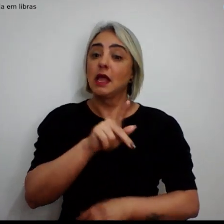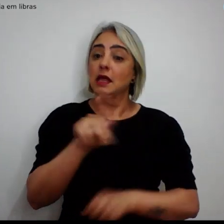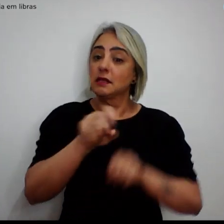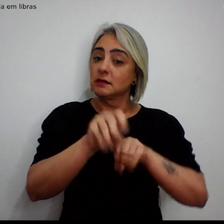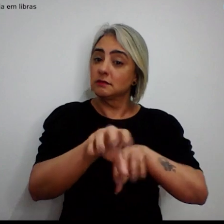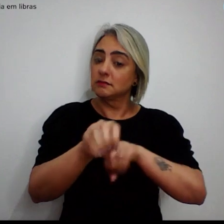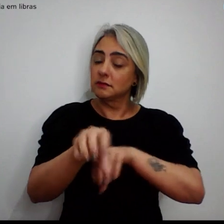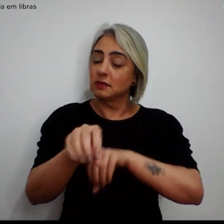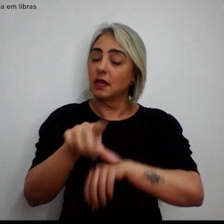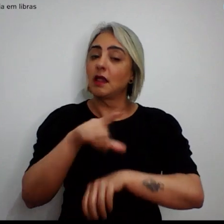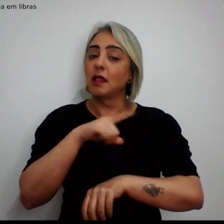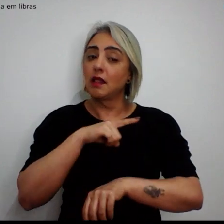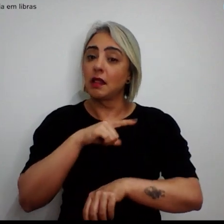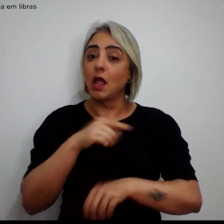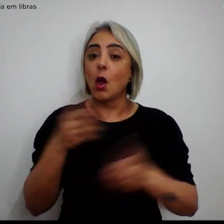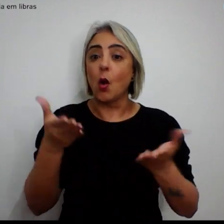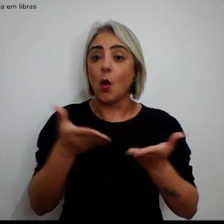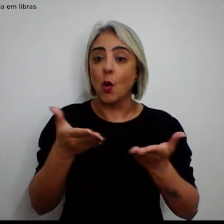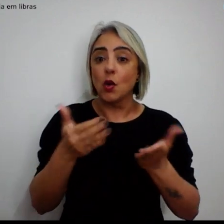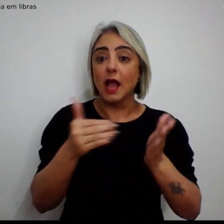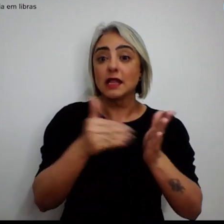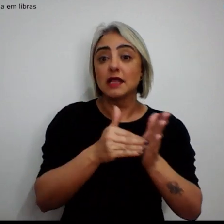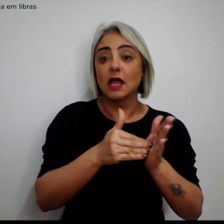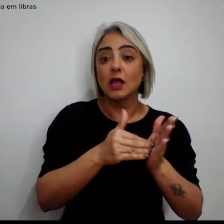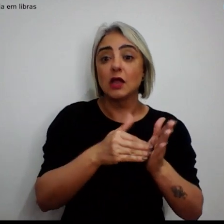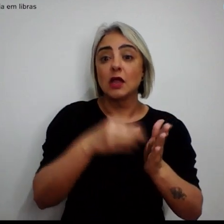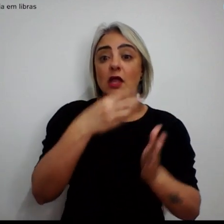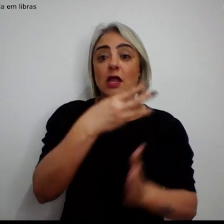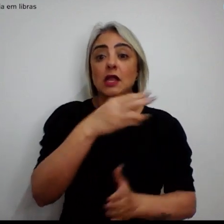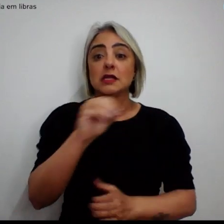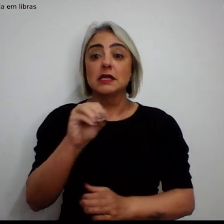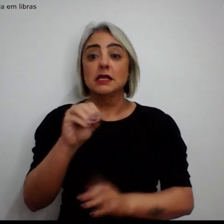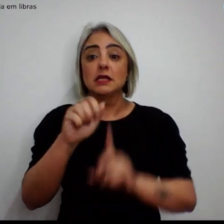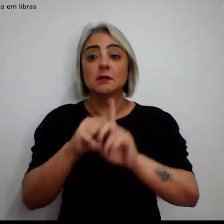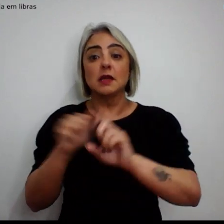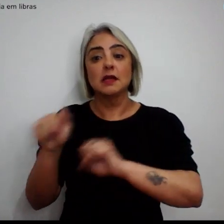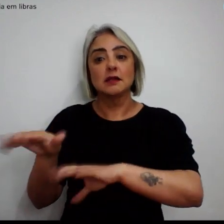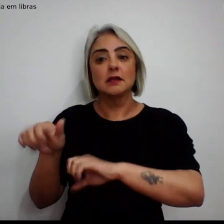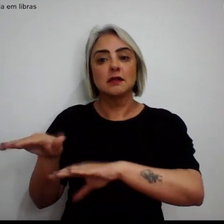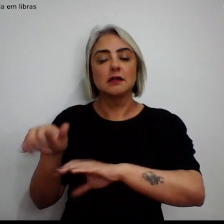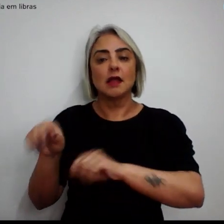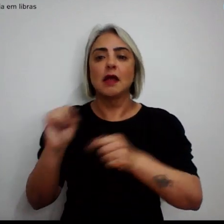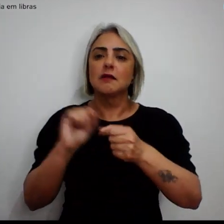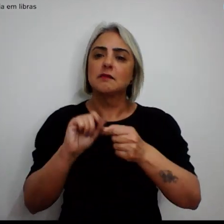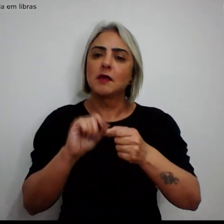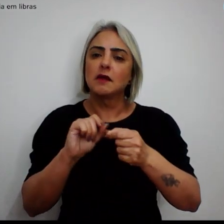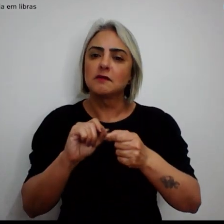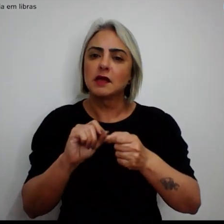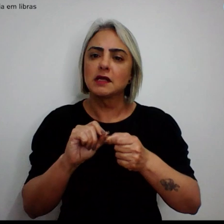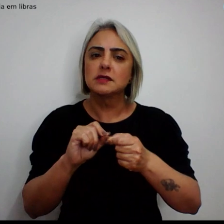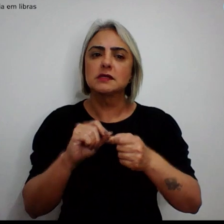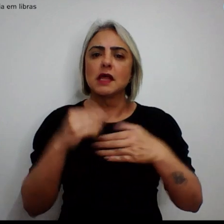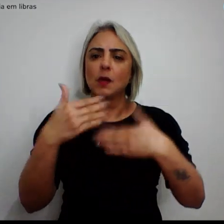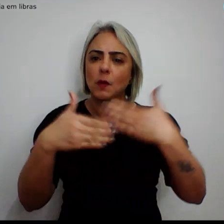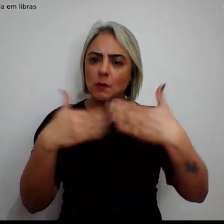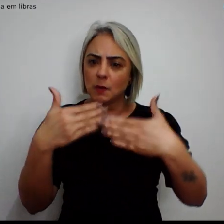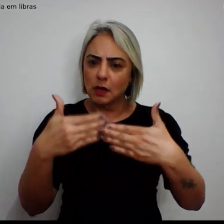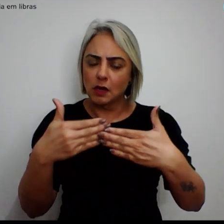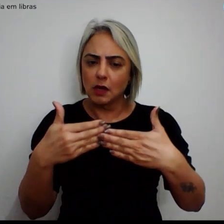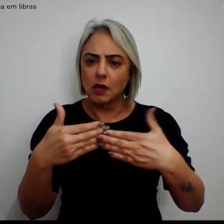têm de hoje até o dia 30 de setembro para realizarem o procedimento no mês do seu